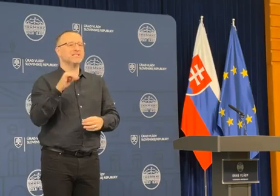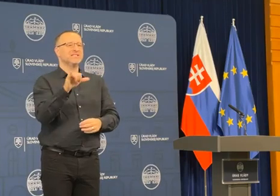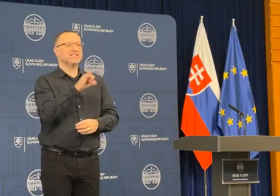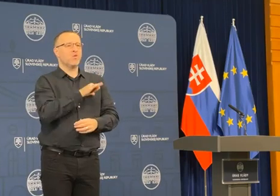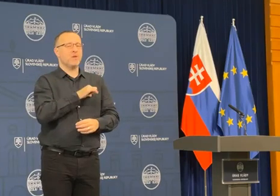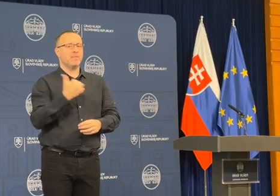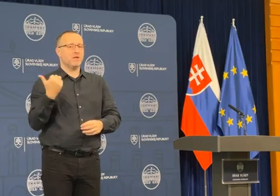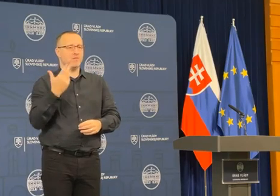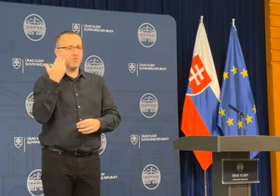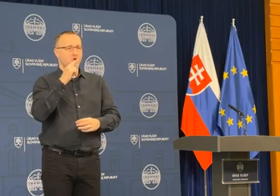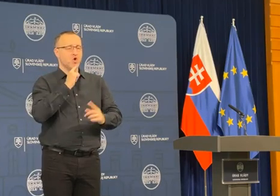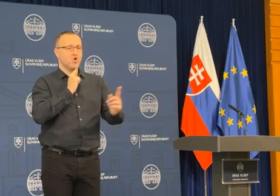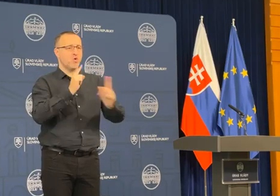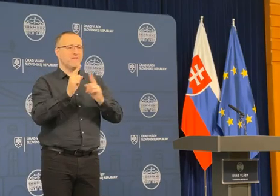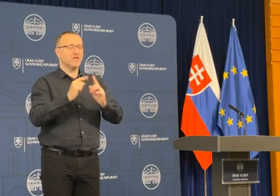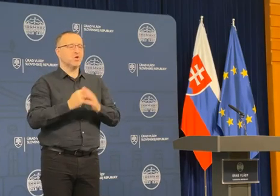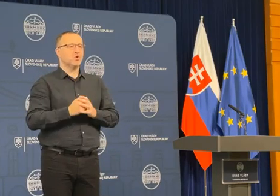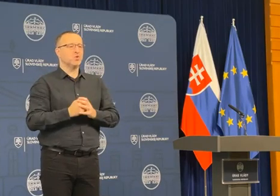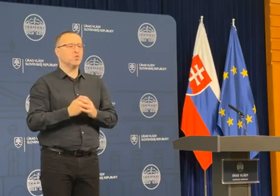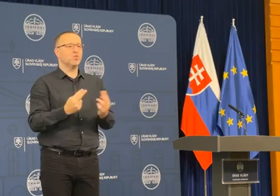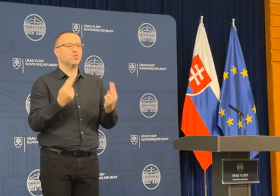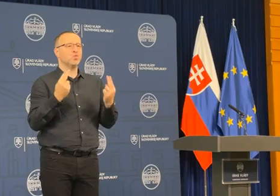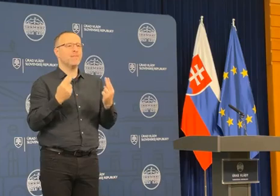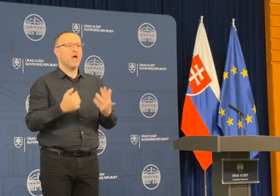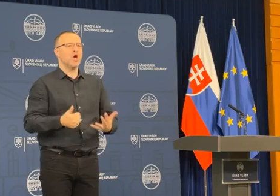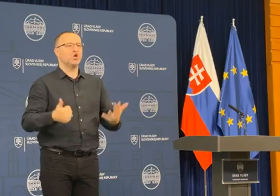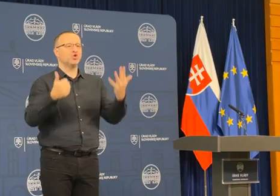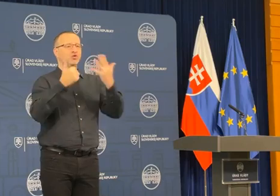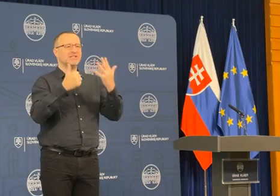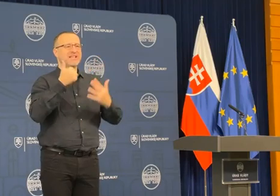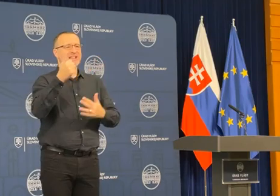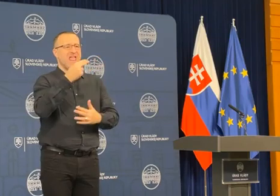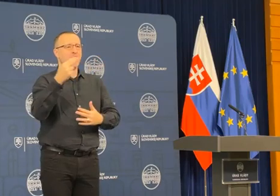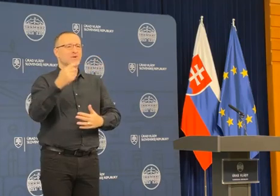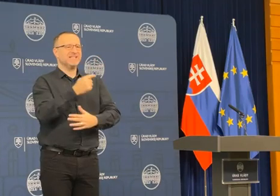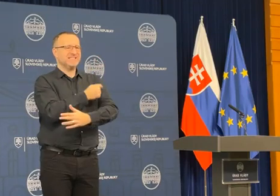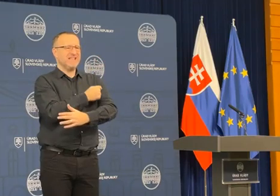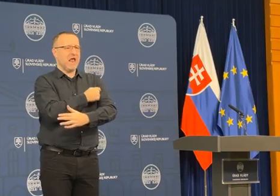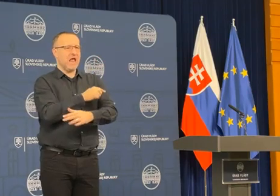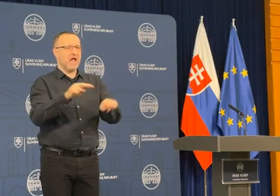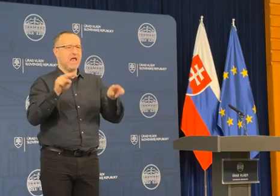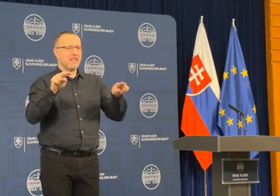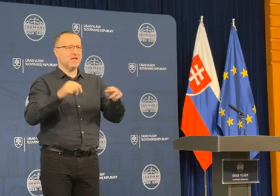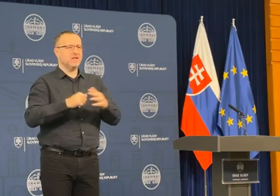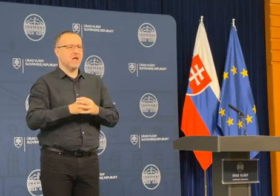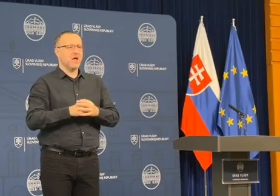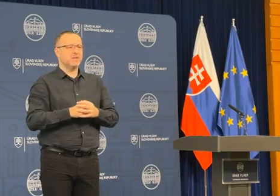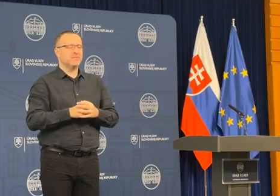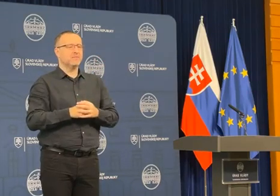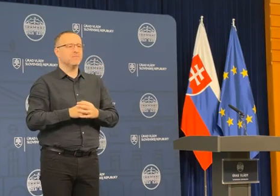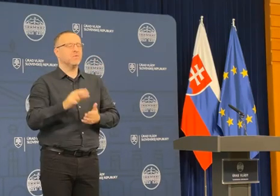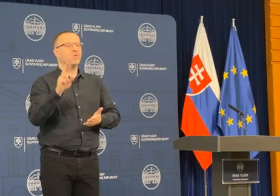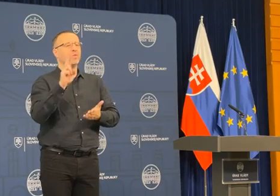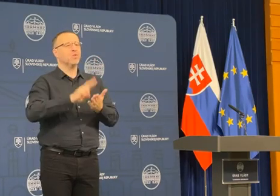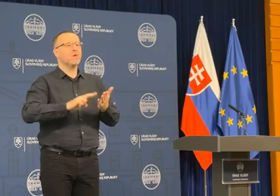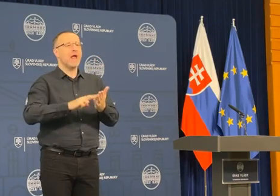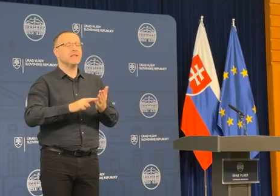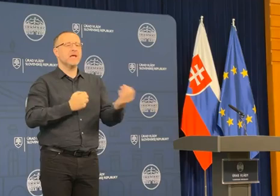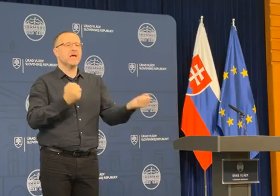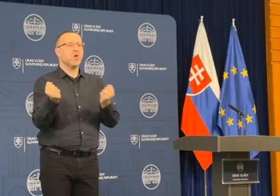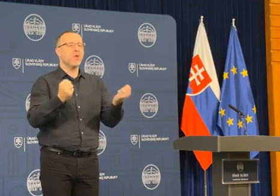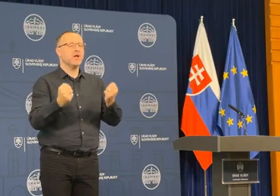vyrokovali sumu na tých 61 eur, ide o stylovú zložku. Urso už nedávno predpovedalo, že